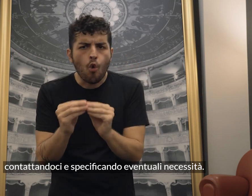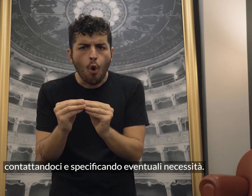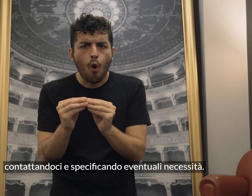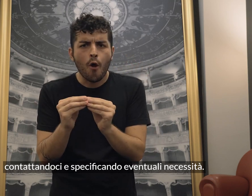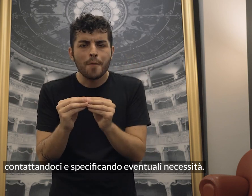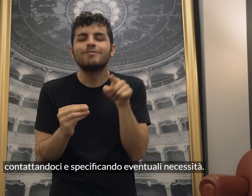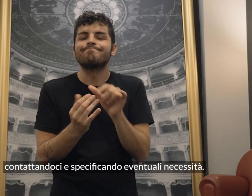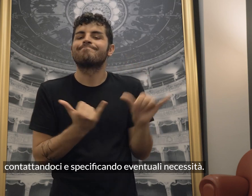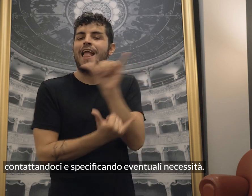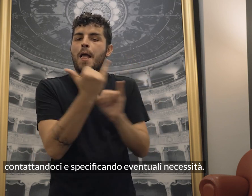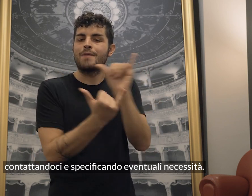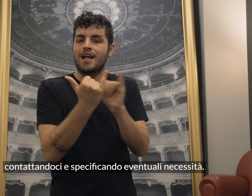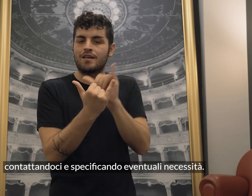specificando eventuali necessità.